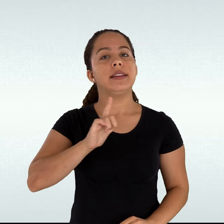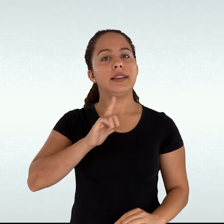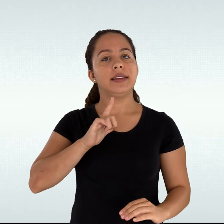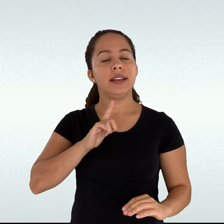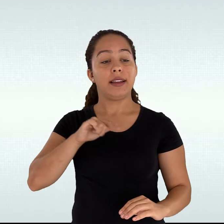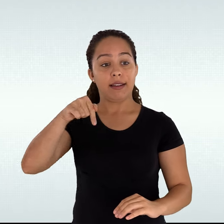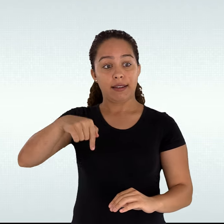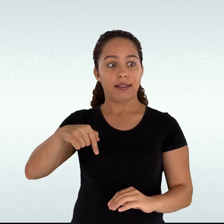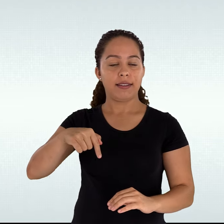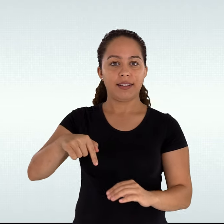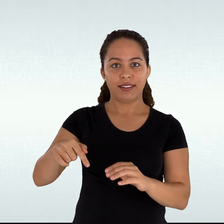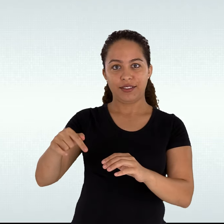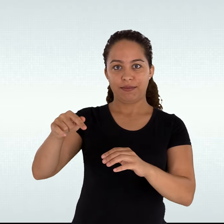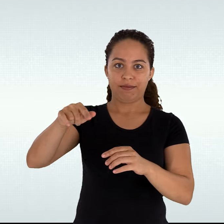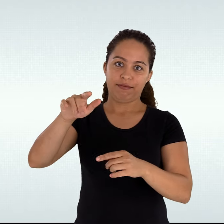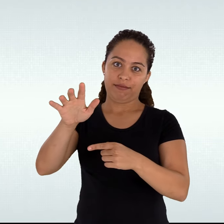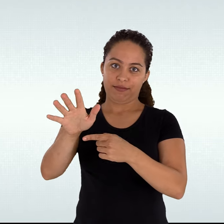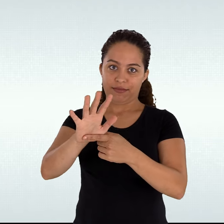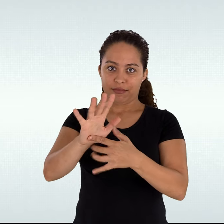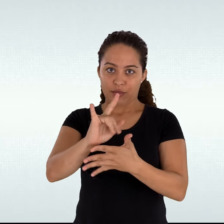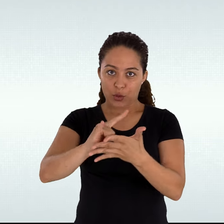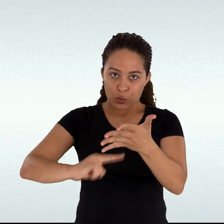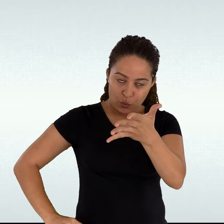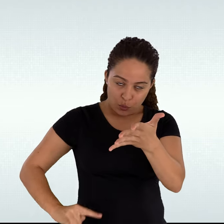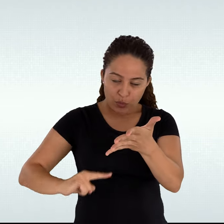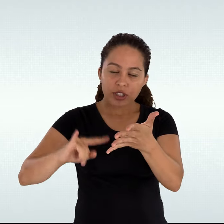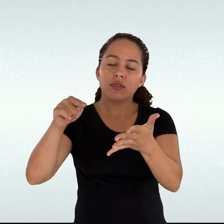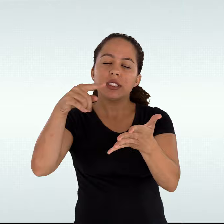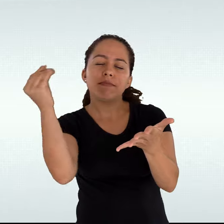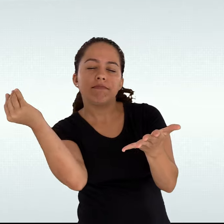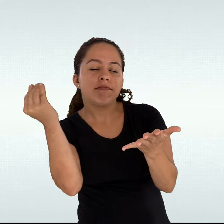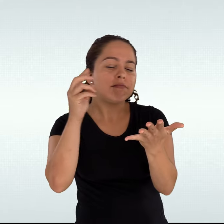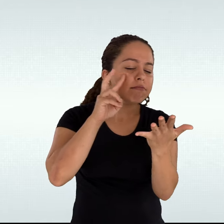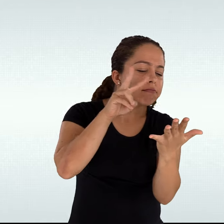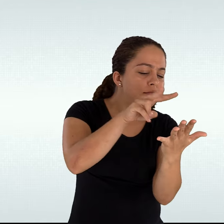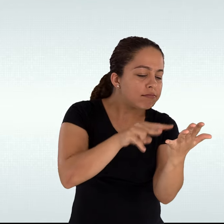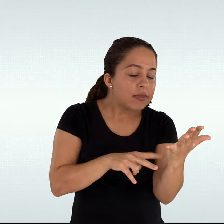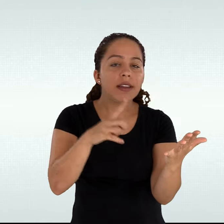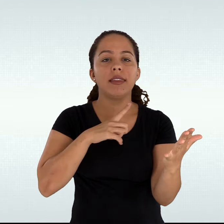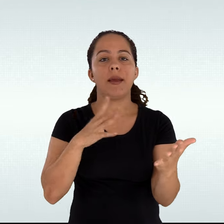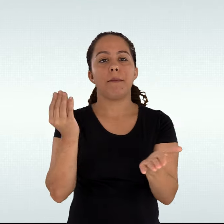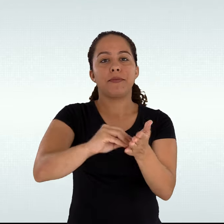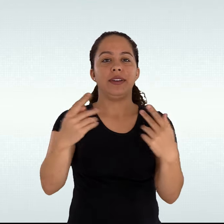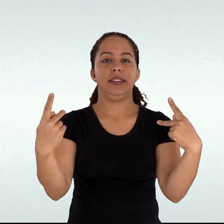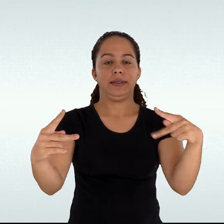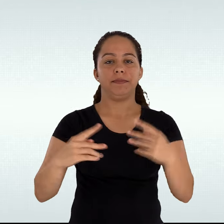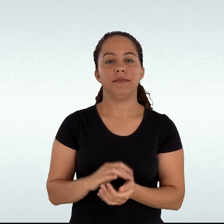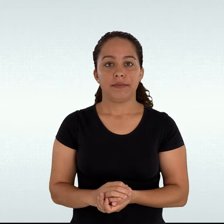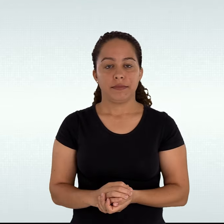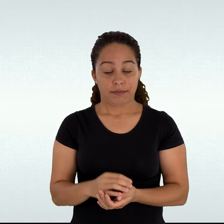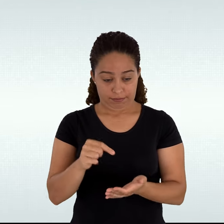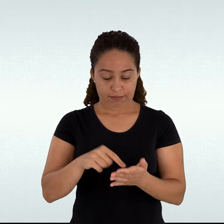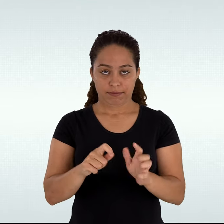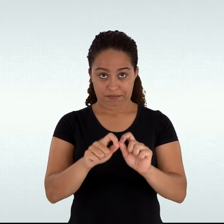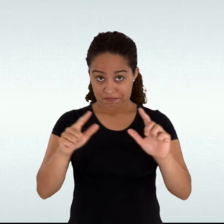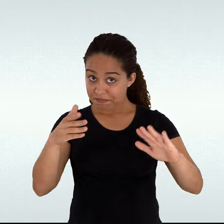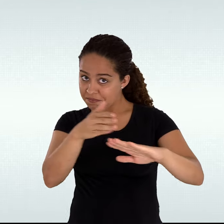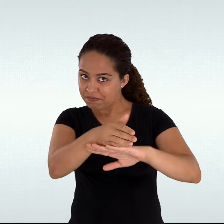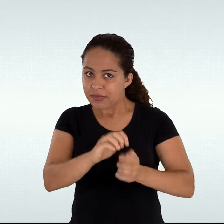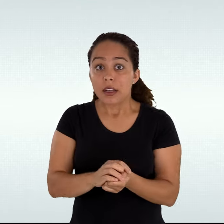referente a este audiobook. Fique atento! O próximo texto será publicado na última segunda